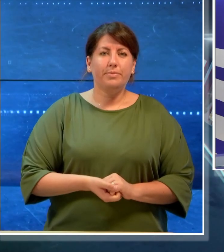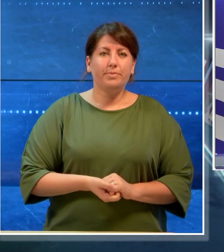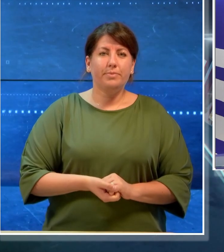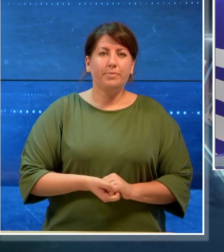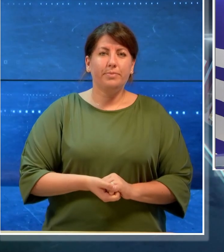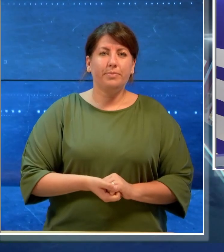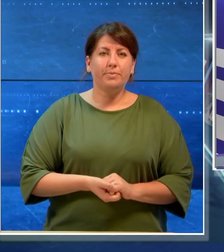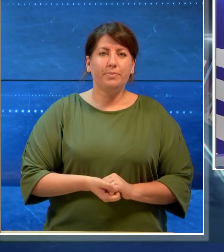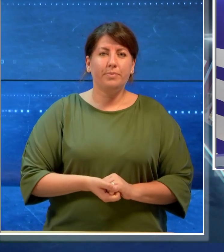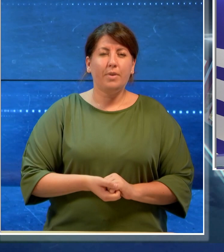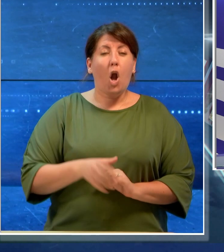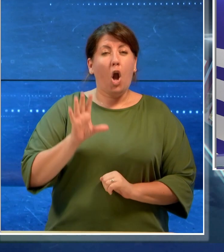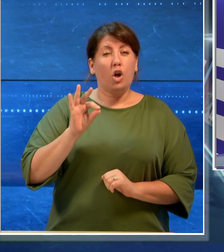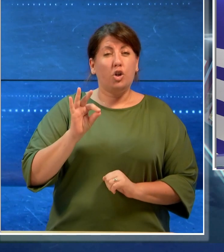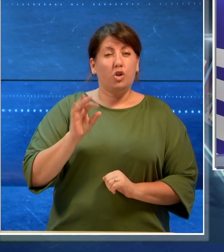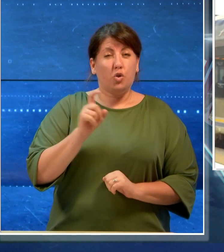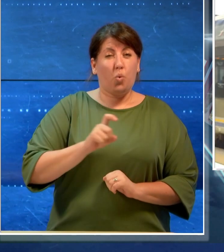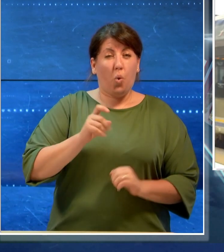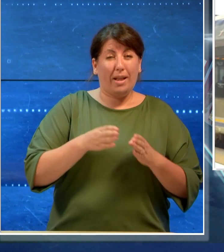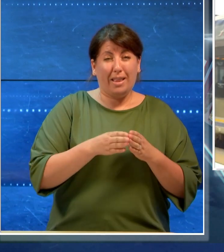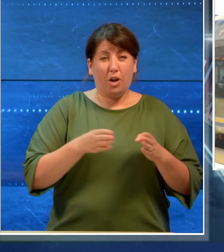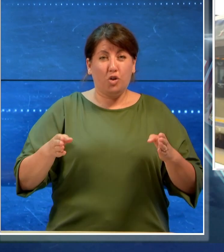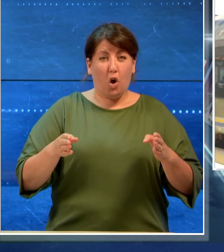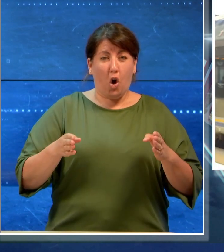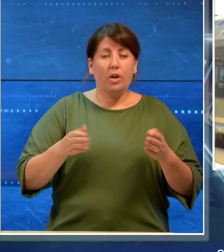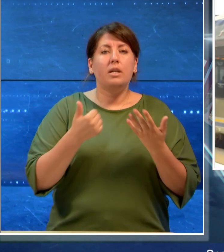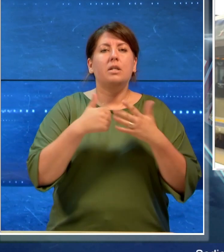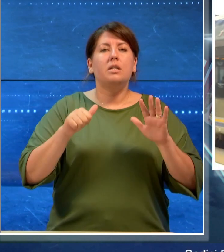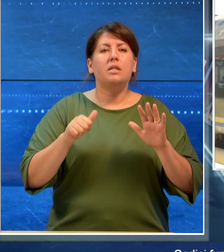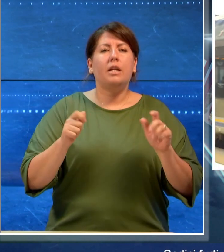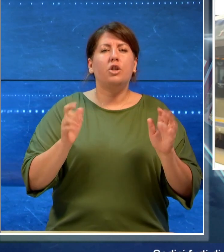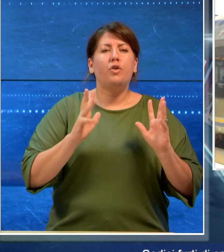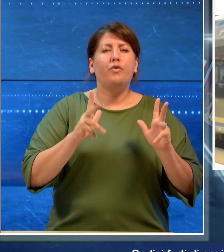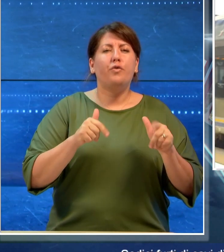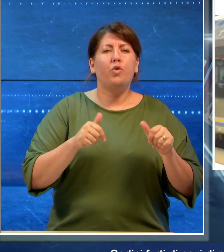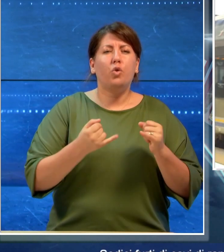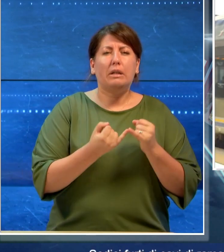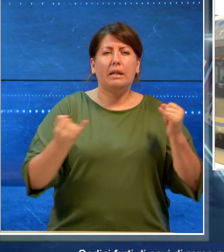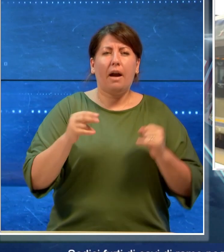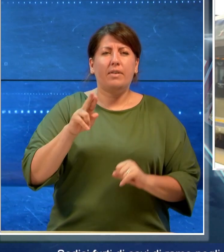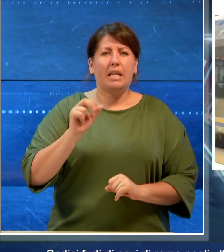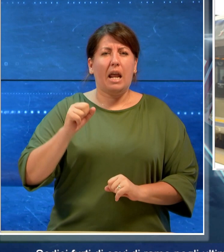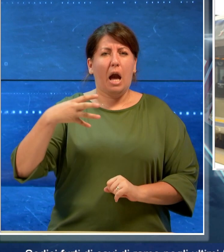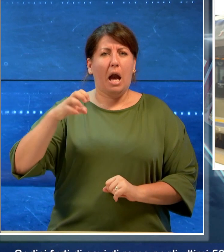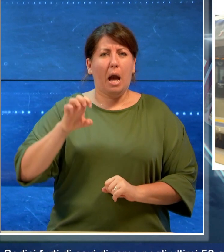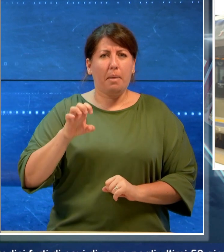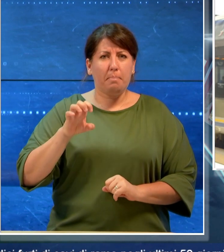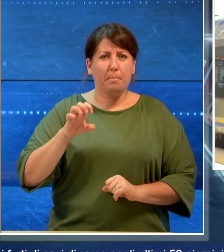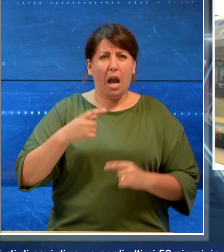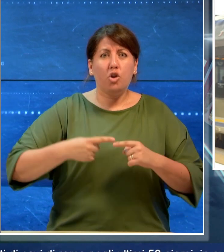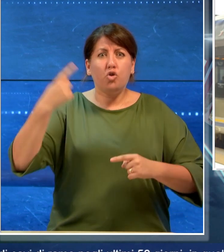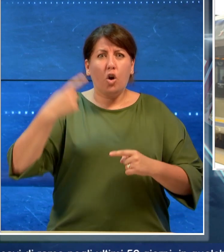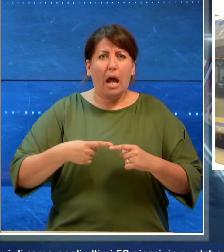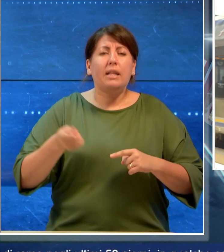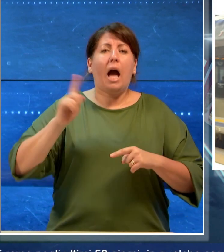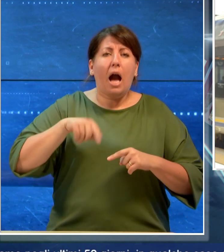16 furti di cavi di rame negli ultimi 50 giorni, in qualche caso anche per due volte nella